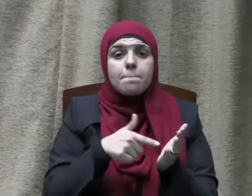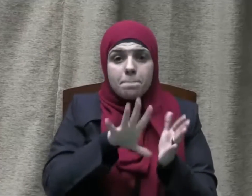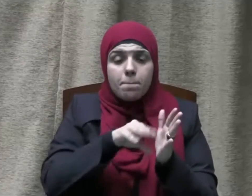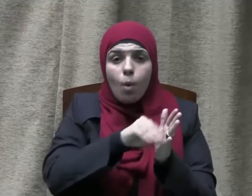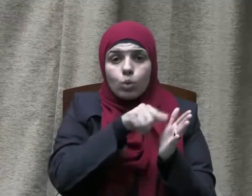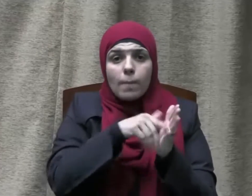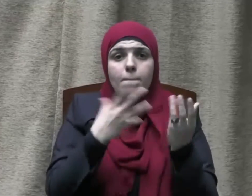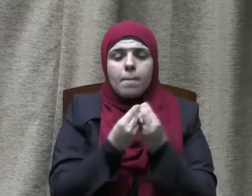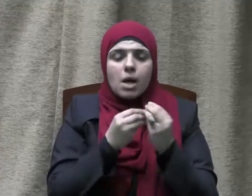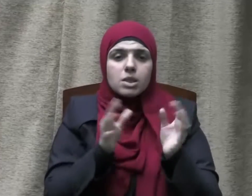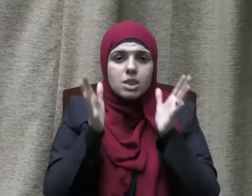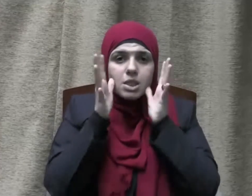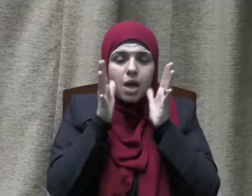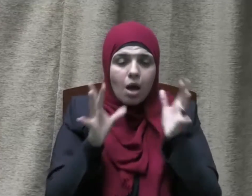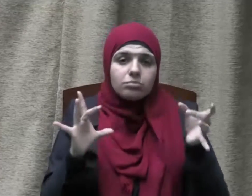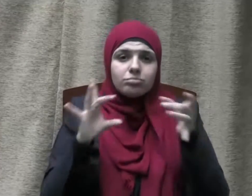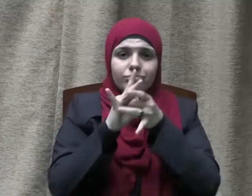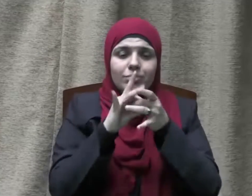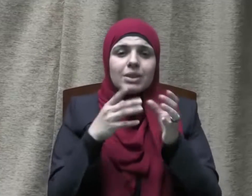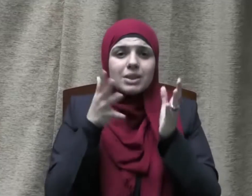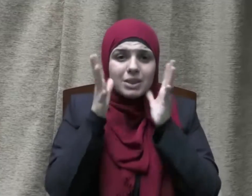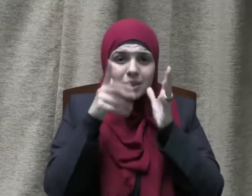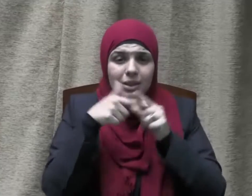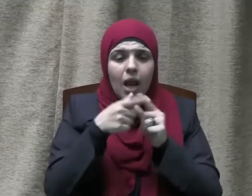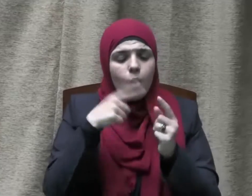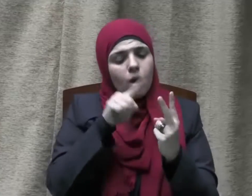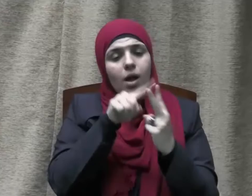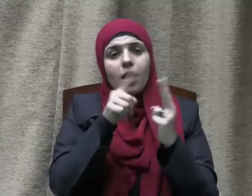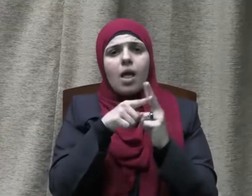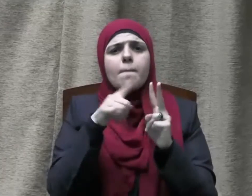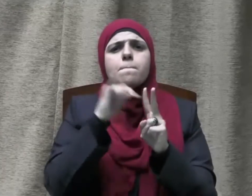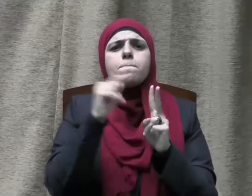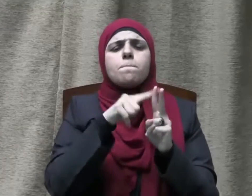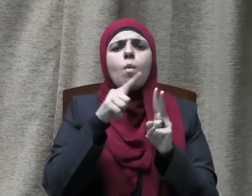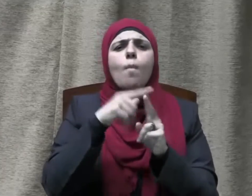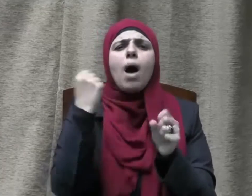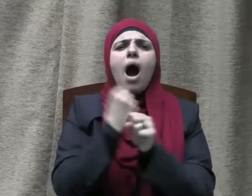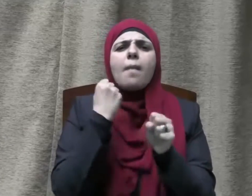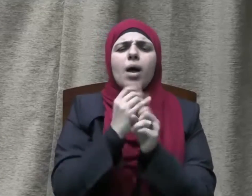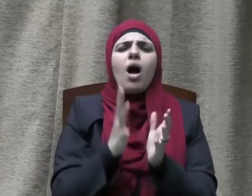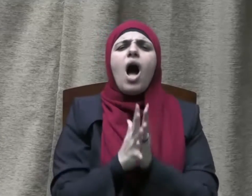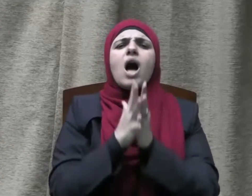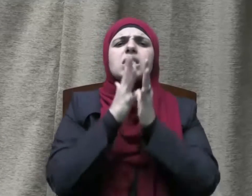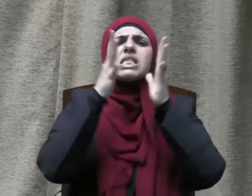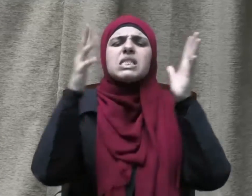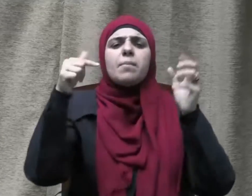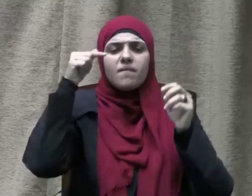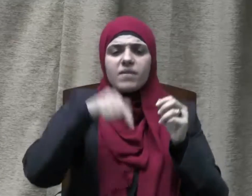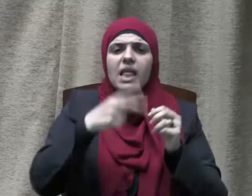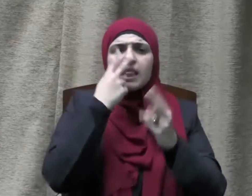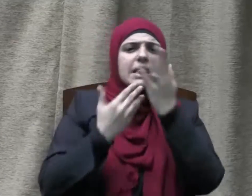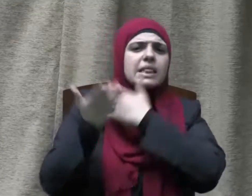الصلاة وبين حدثين عظيمين يعدان من أبرز الأحداث في تاريخ الإسلام